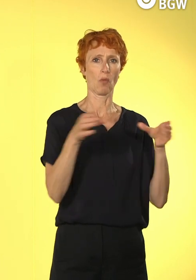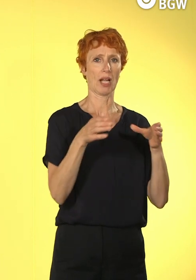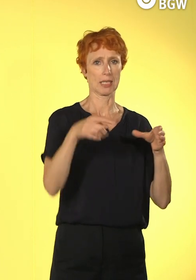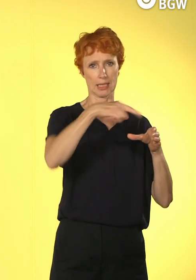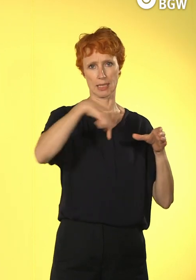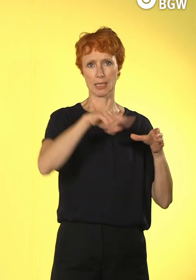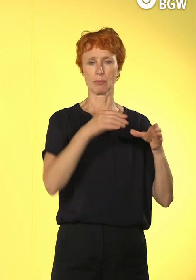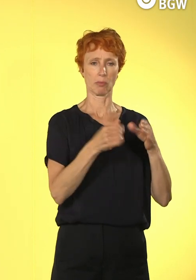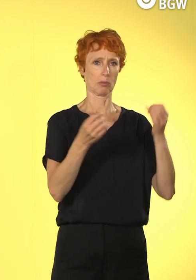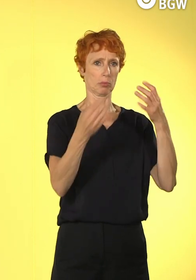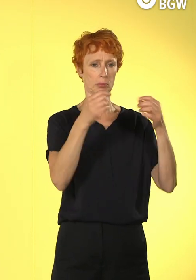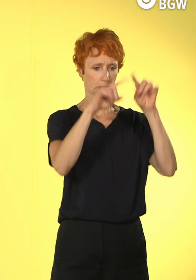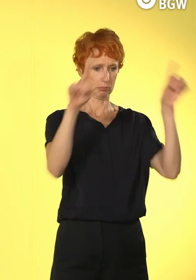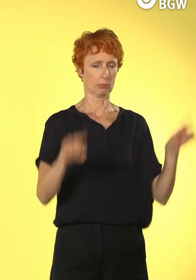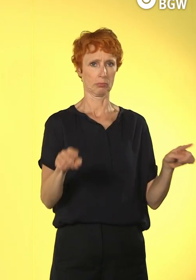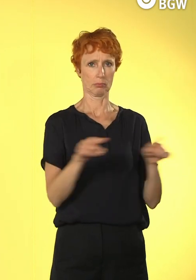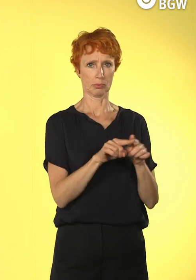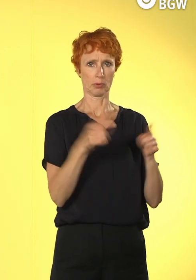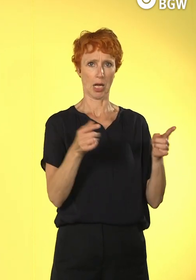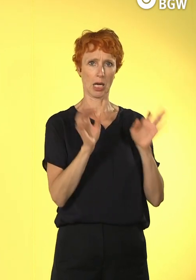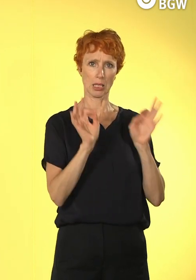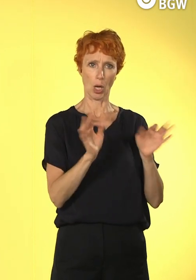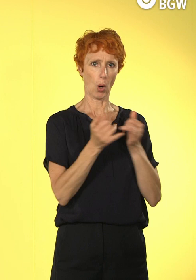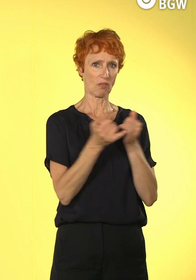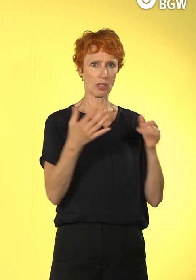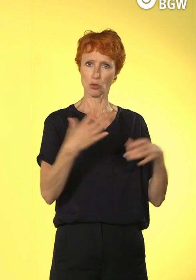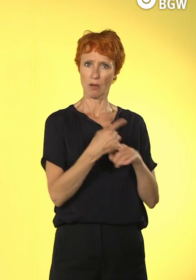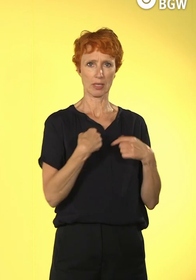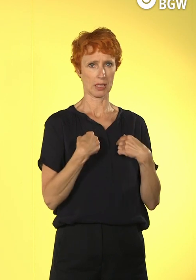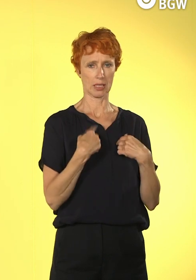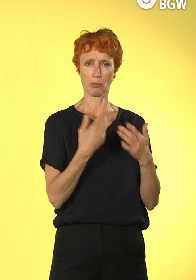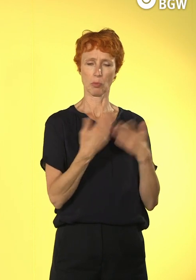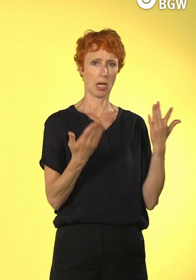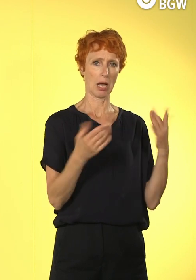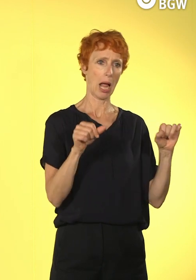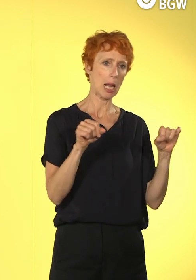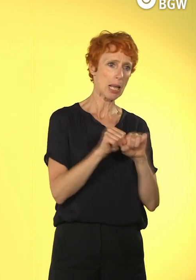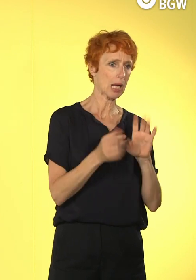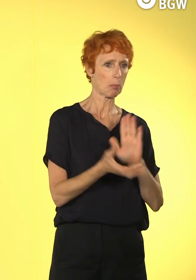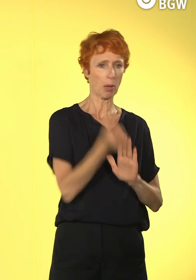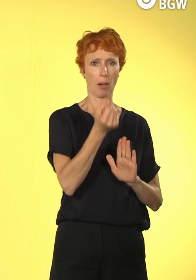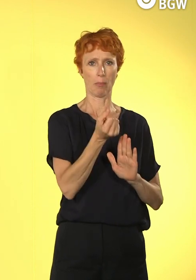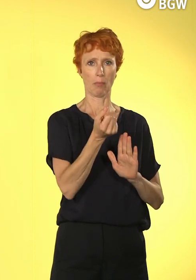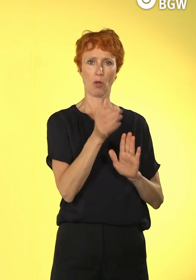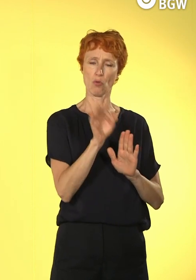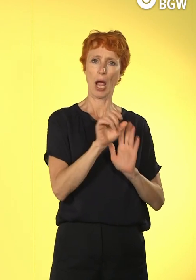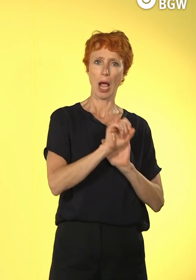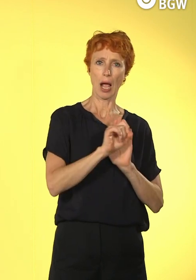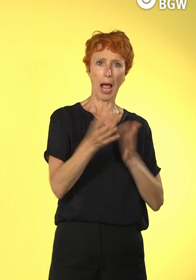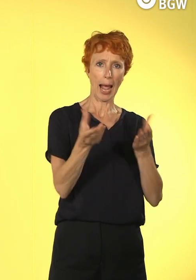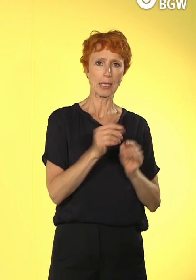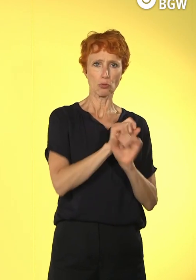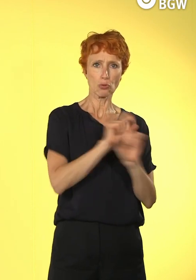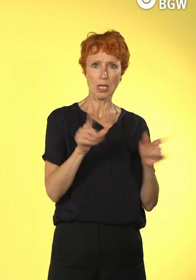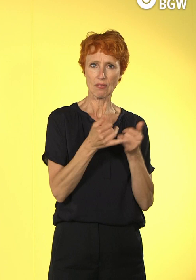organisieren, was muss ich machen, um überhaupt den Link zu generieren und dann haben die sich, also es war eine halbe Stunde Zeit und